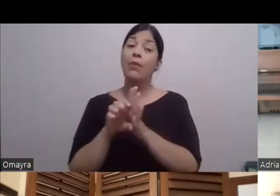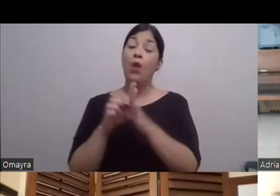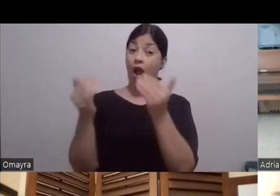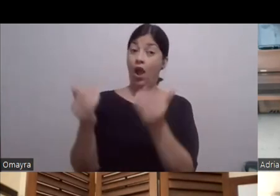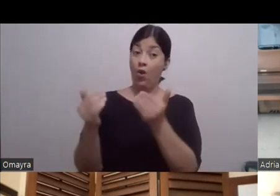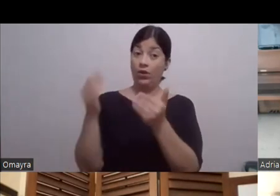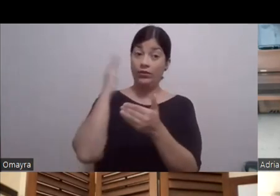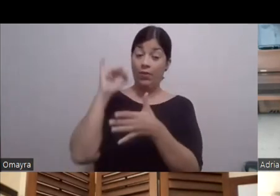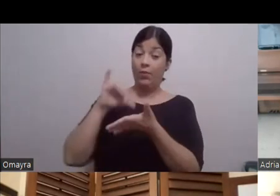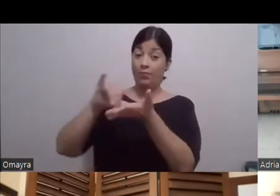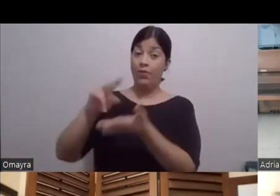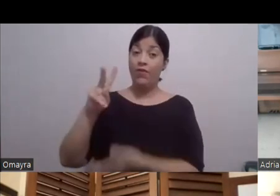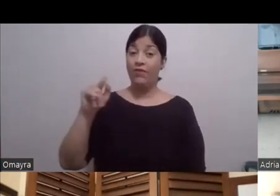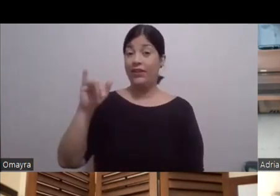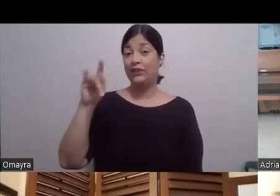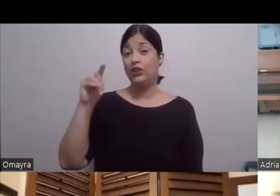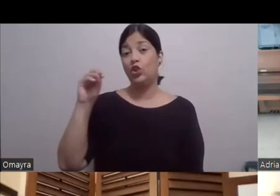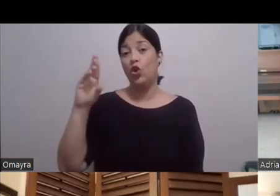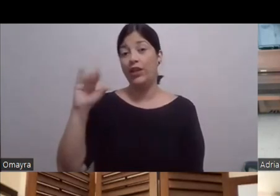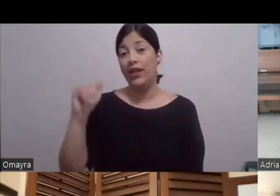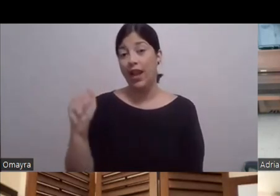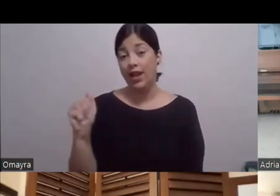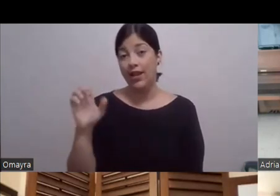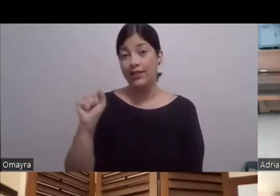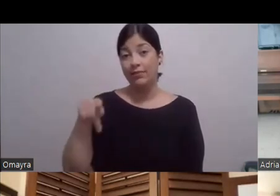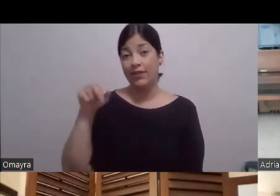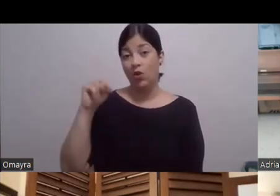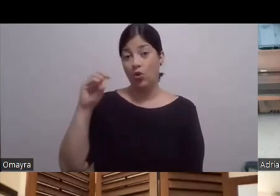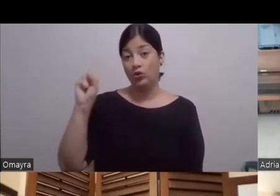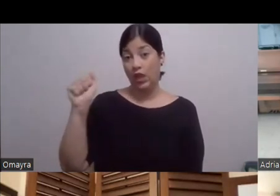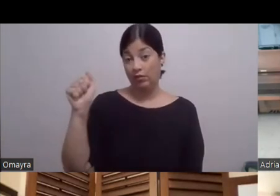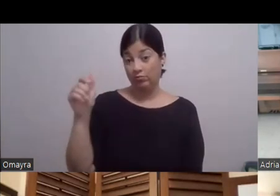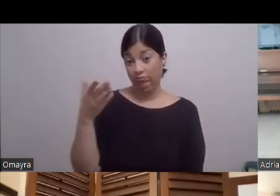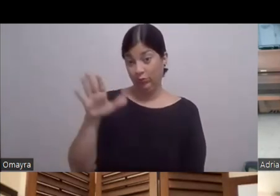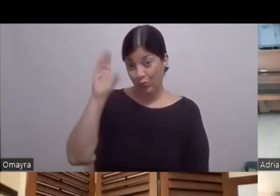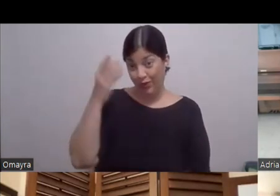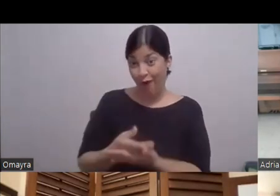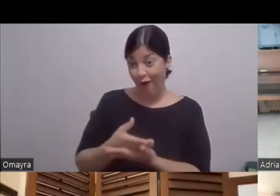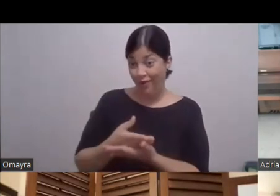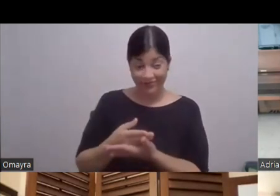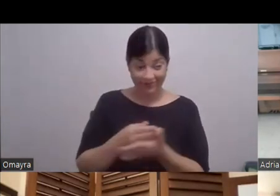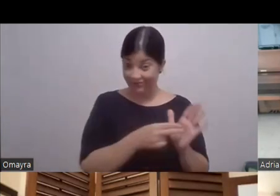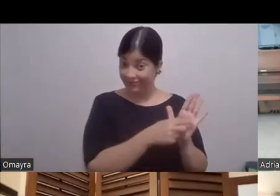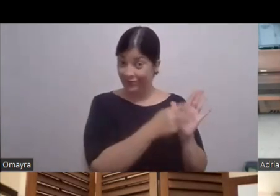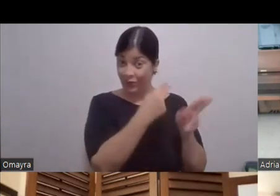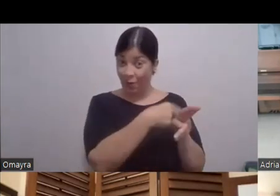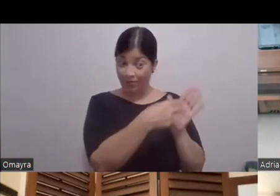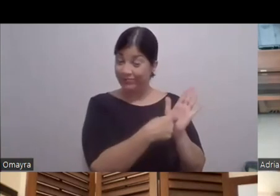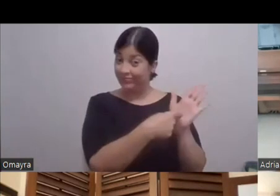Espinoza Que él estaba nominado O sea Como Para ti O sea Yo te vi allí En el teatro Estaba el muchacho Que estaba